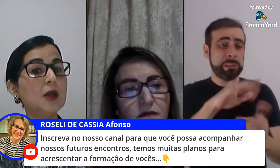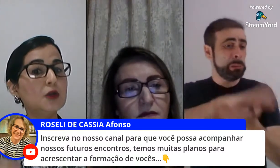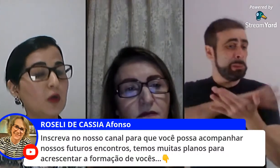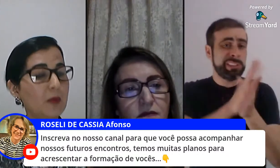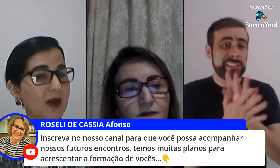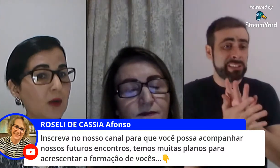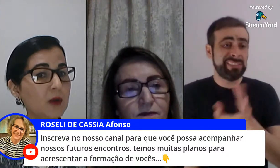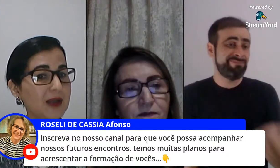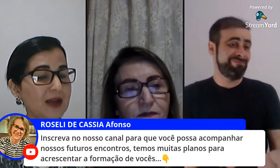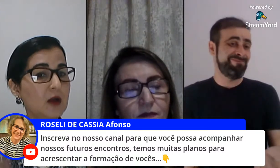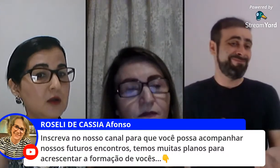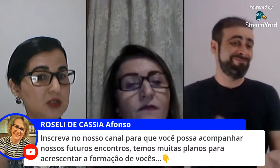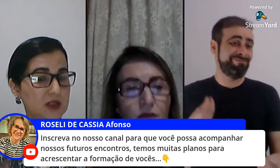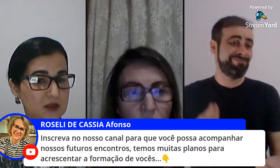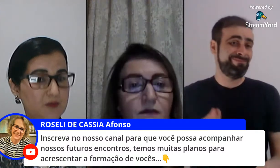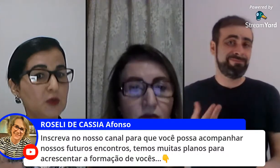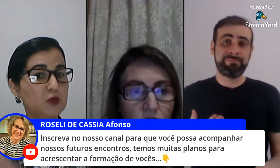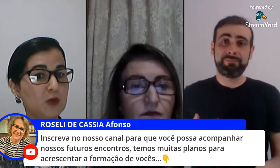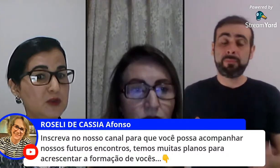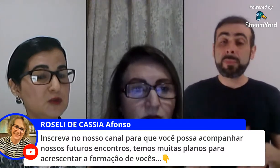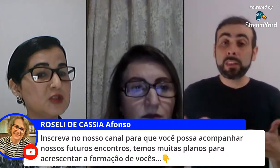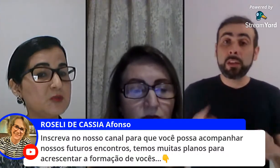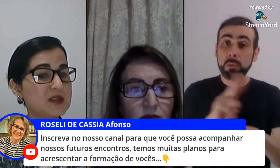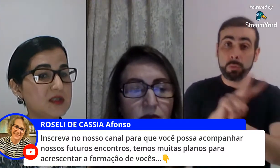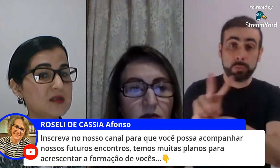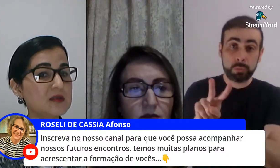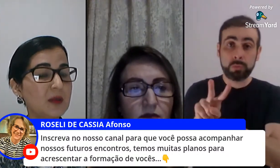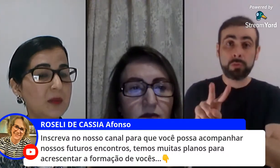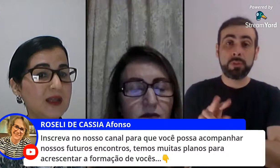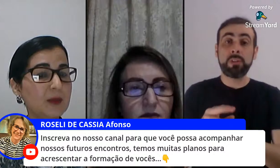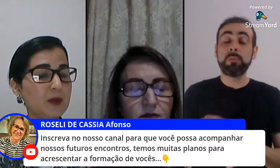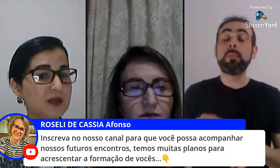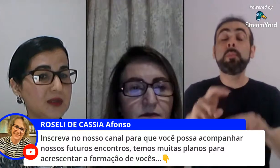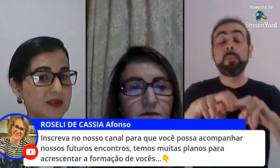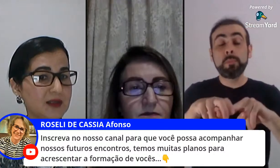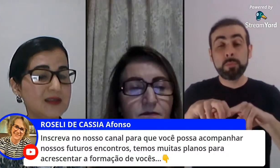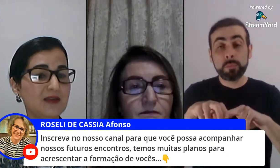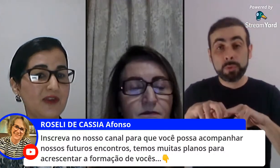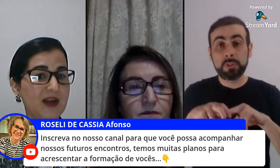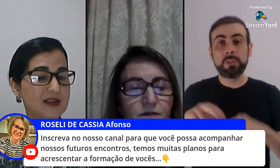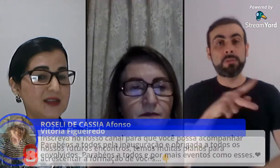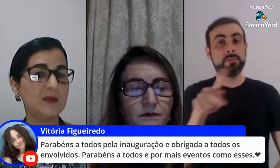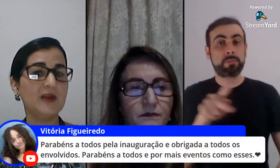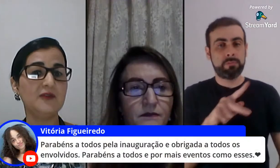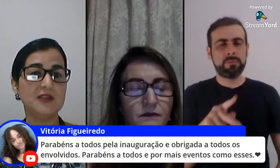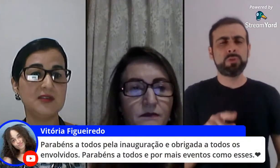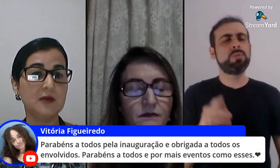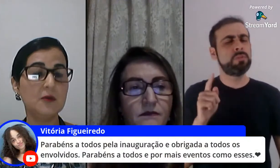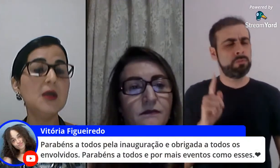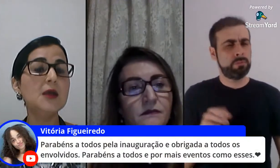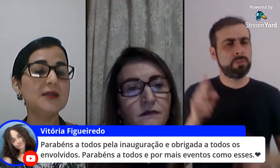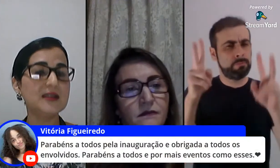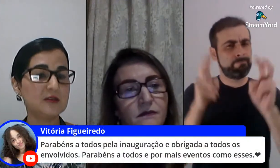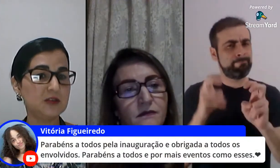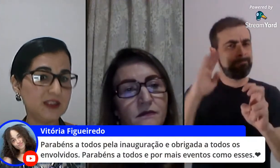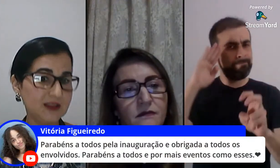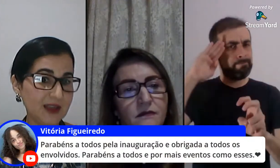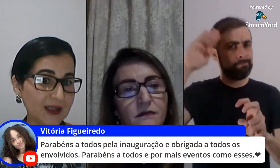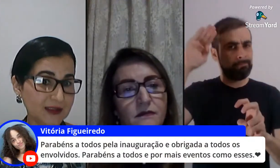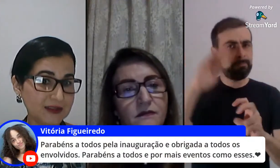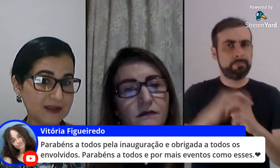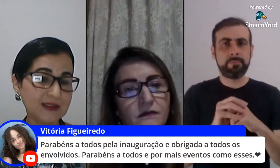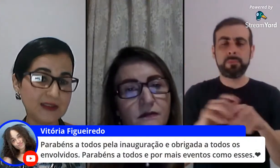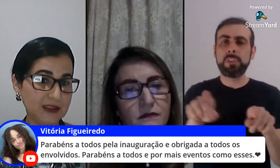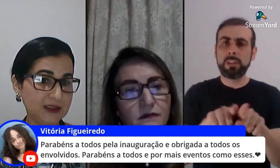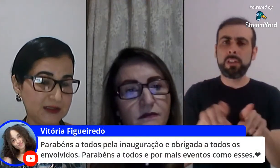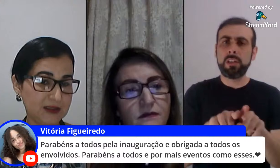precisa tomar cuidado igual eu disse os professores precisam saber da importância dessa fase dessa manifestação da sexualidade